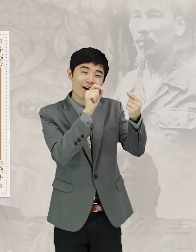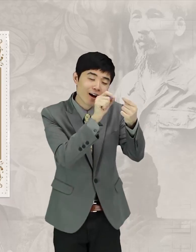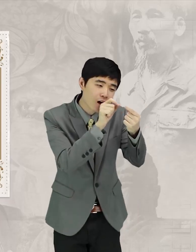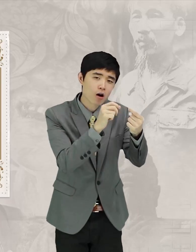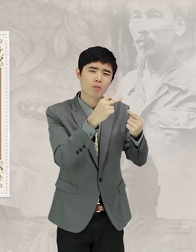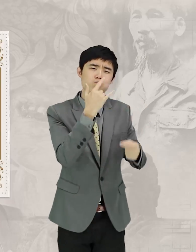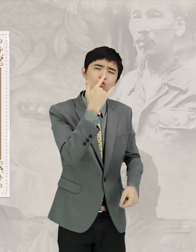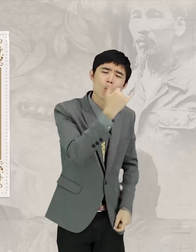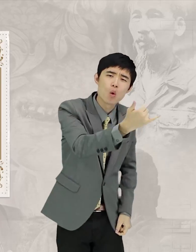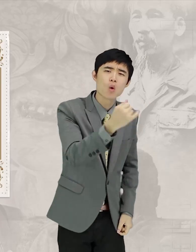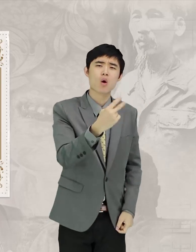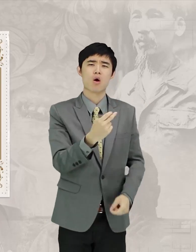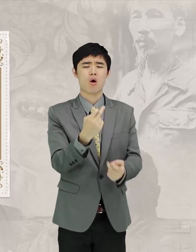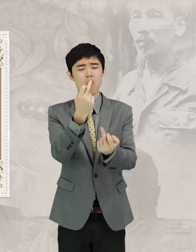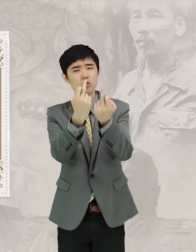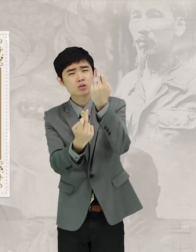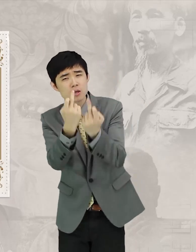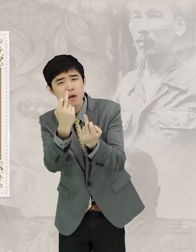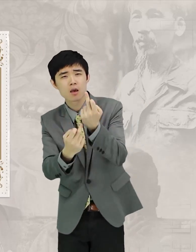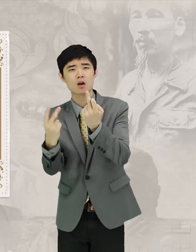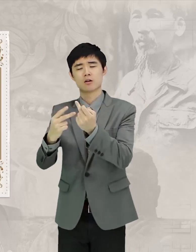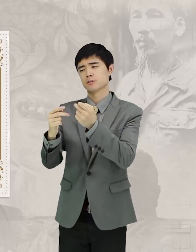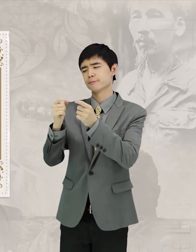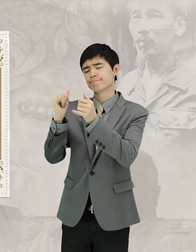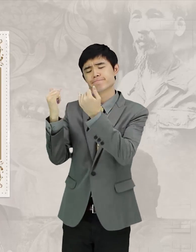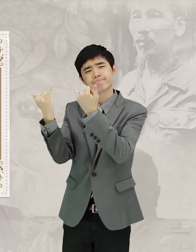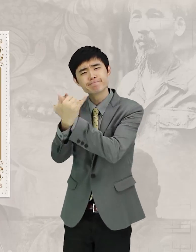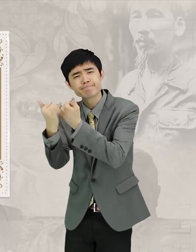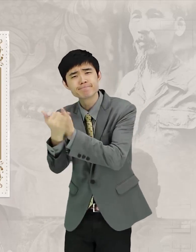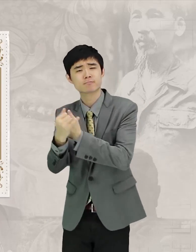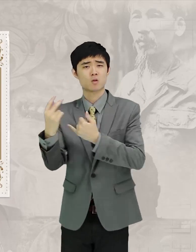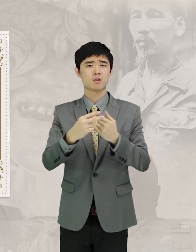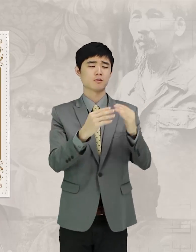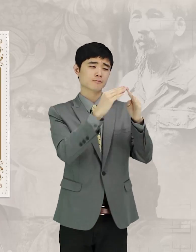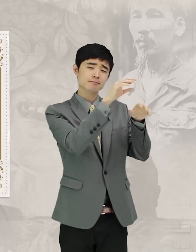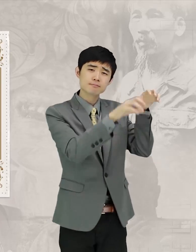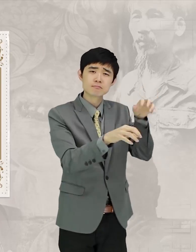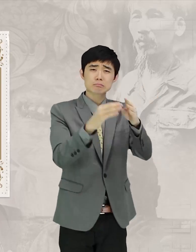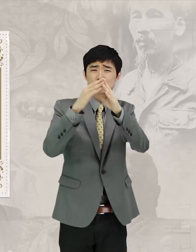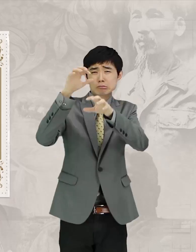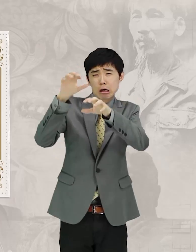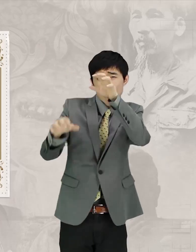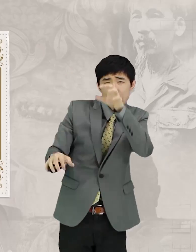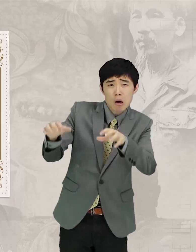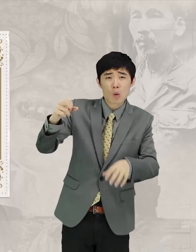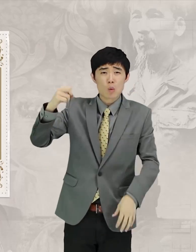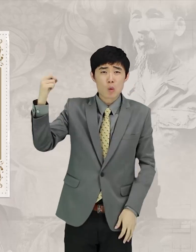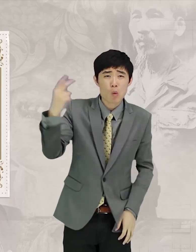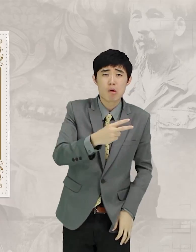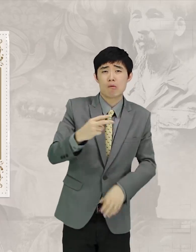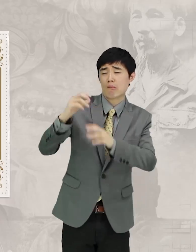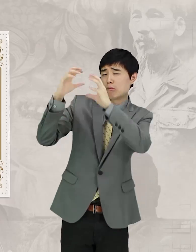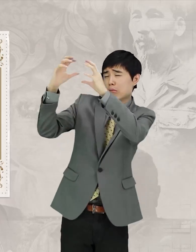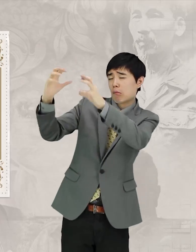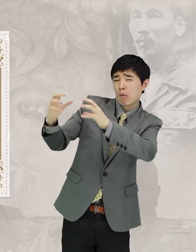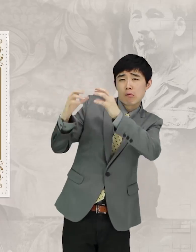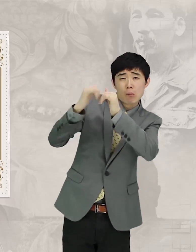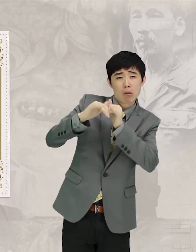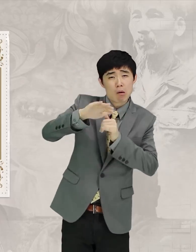가까이는 부모, 형제, 친척에서부터 이웃, 마을 사람들 그리고 세상